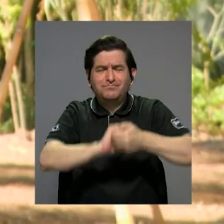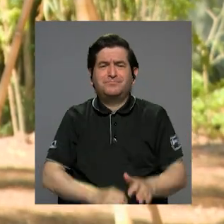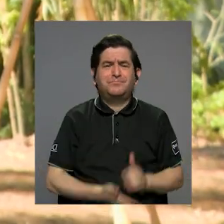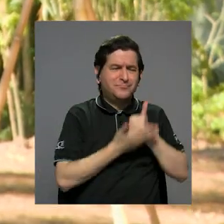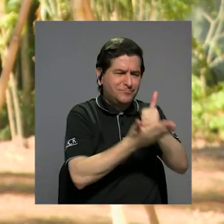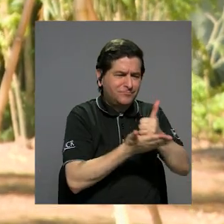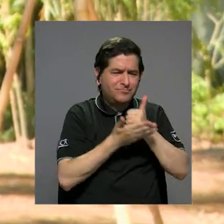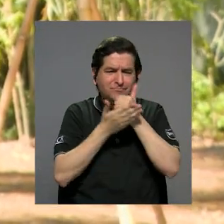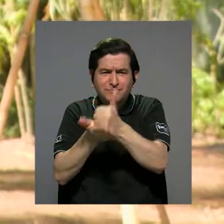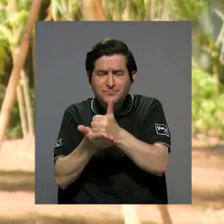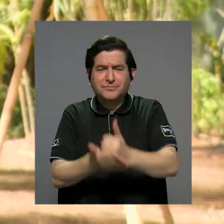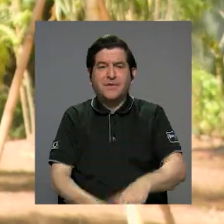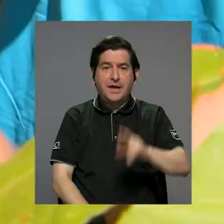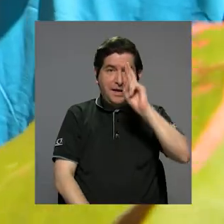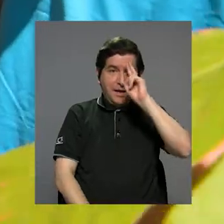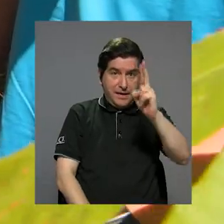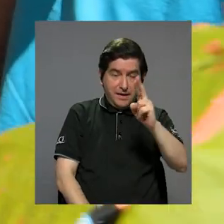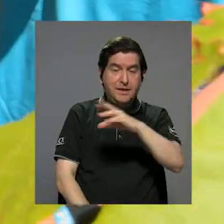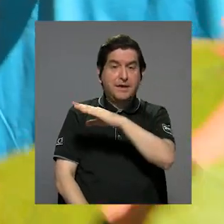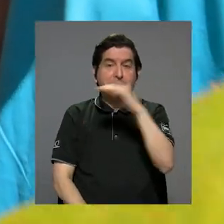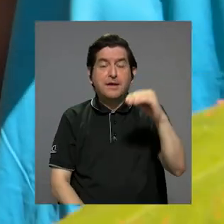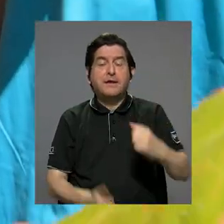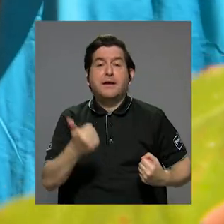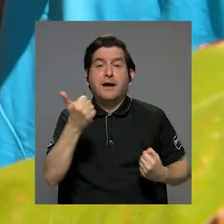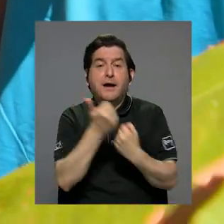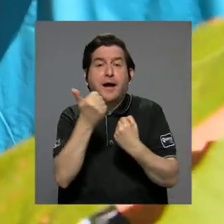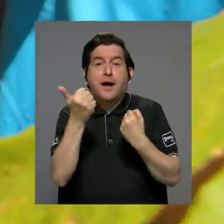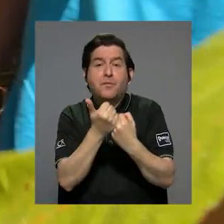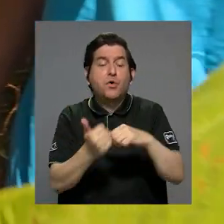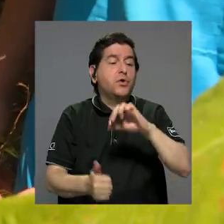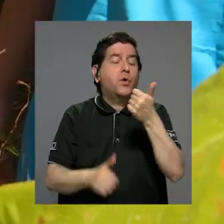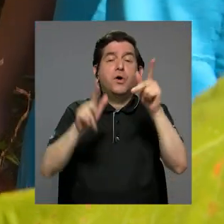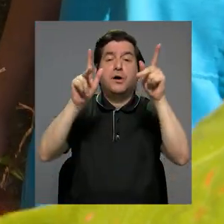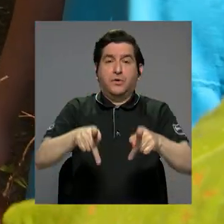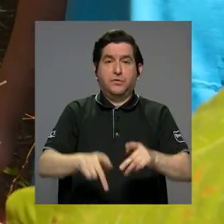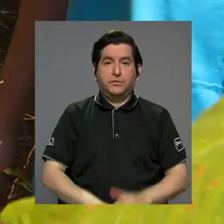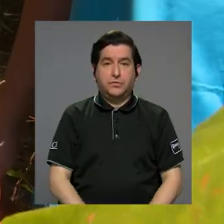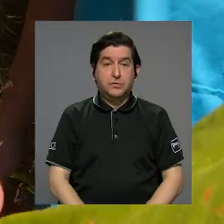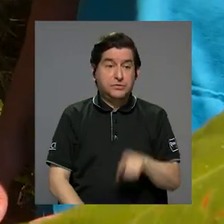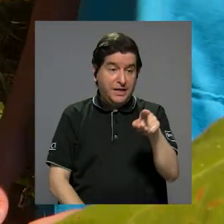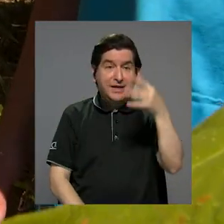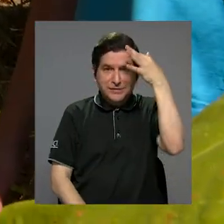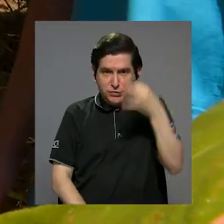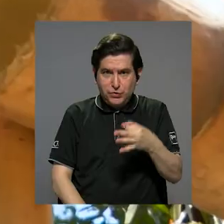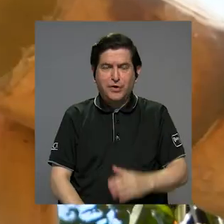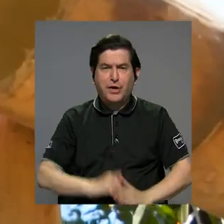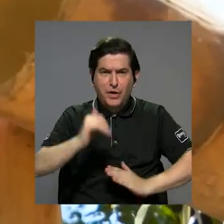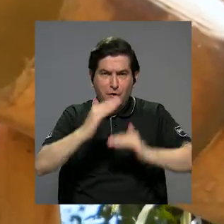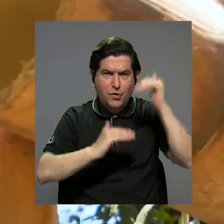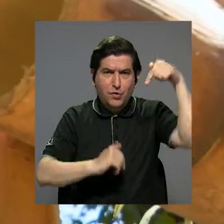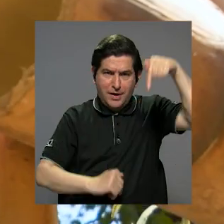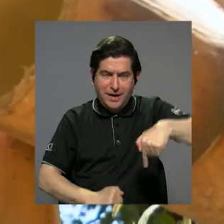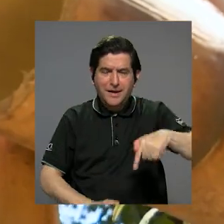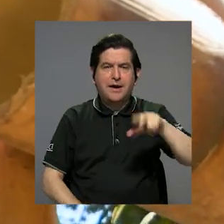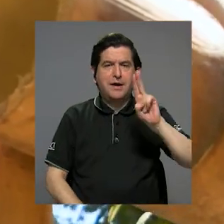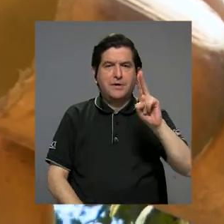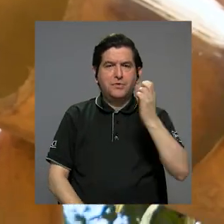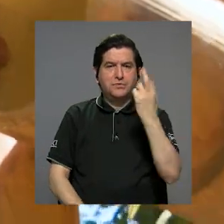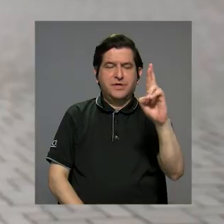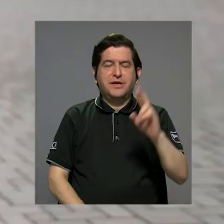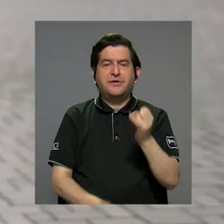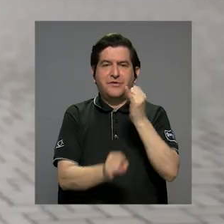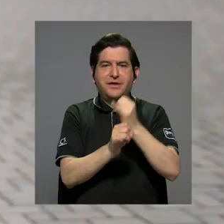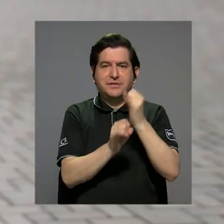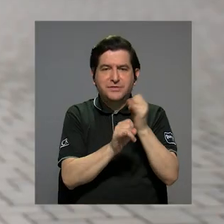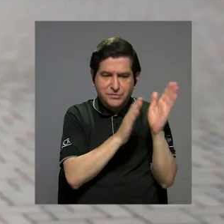la colaboración, el respeto y el apoyo hacia otros. Y eso yo creo que construirlo en la Universidad de Costa Rica como una